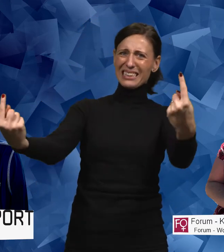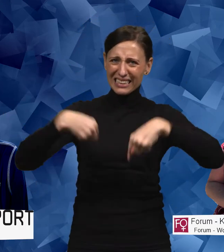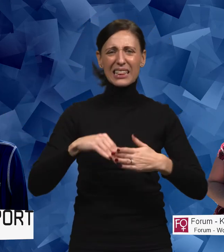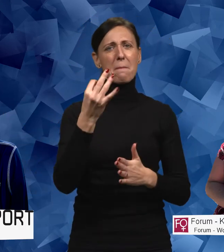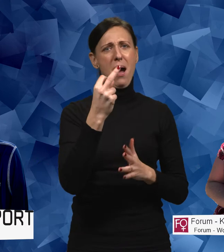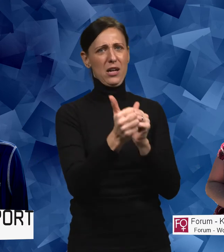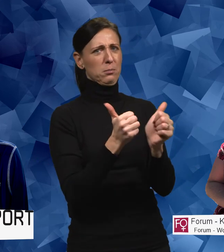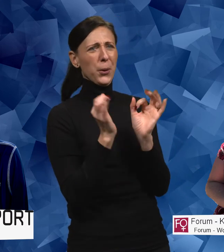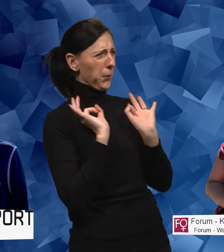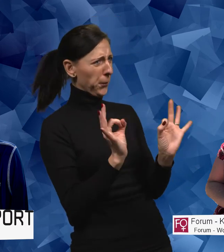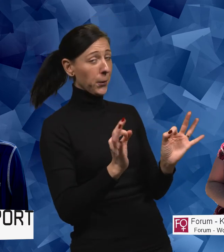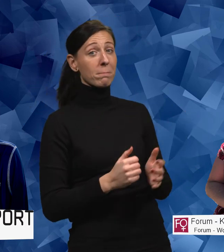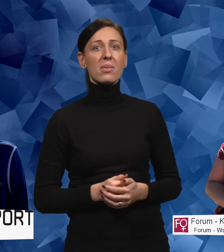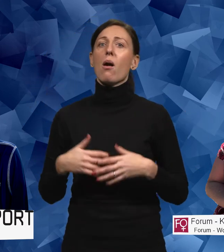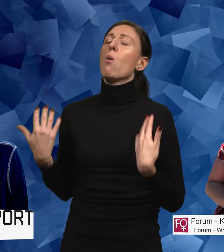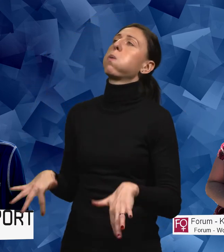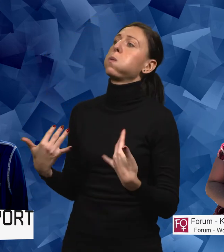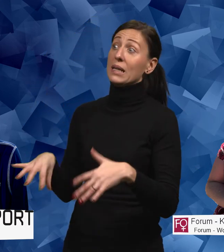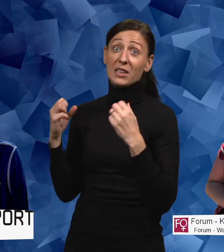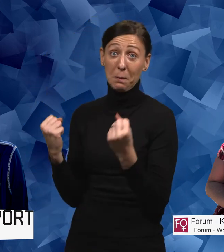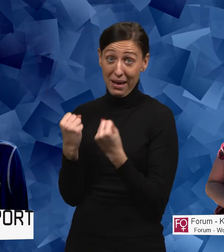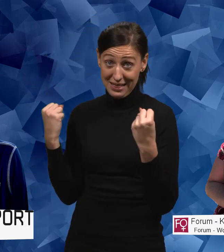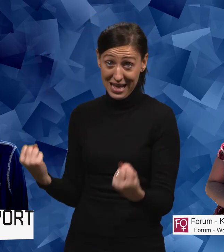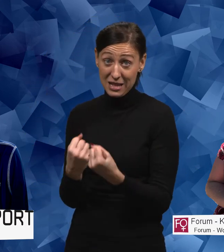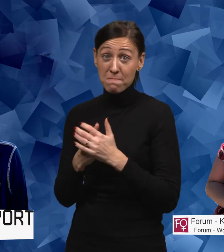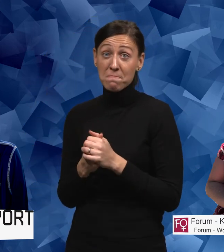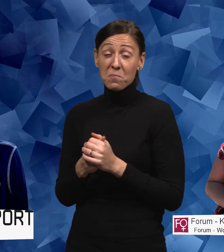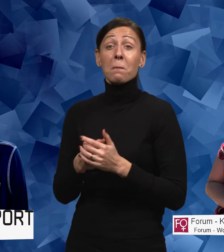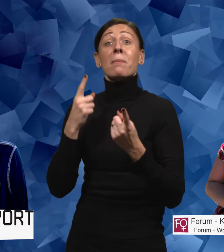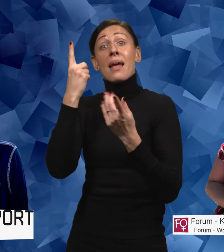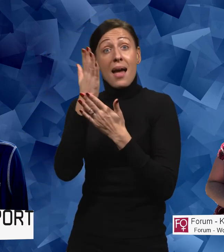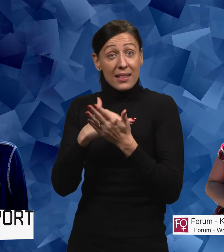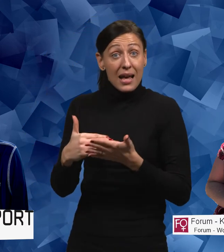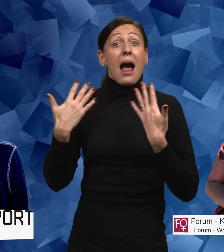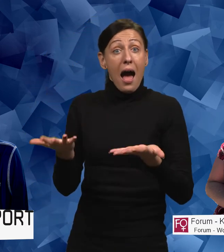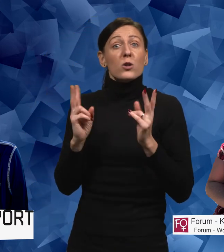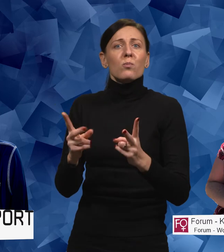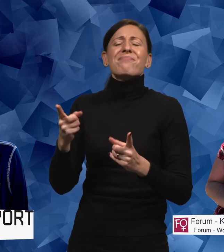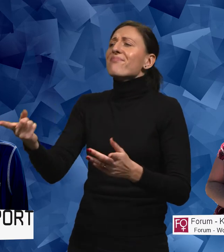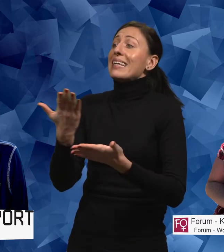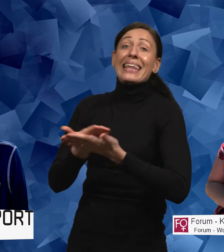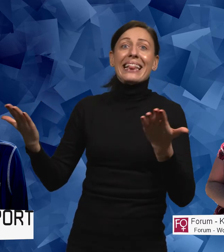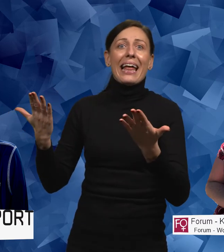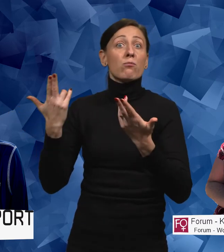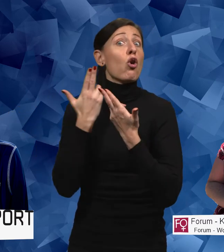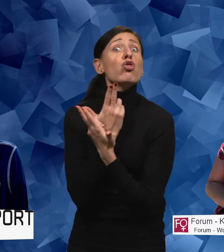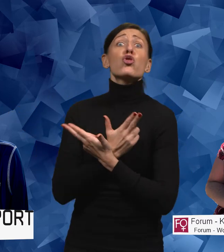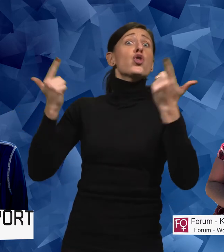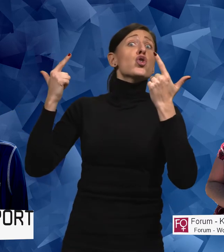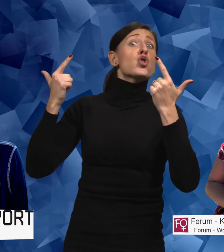parasporten? Åh, vad spännande. Dels så är det väl så att det här är ju inte någonting som är